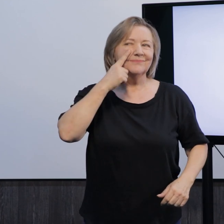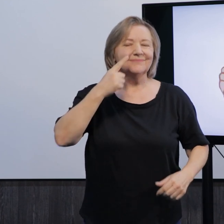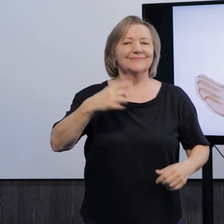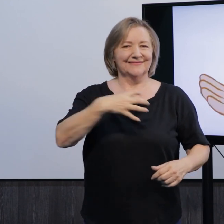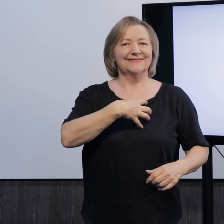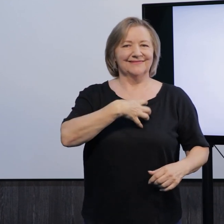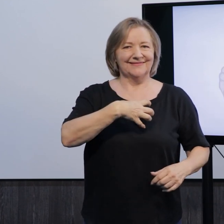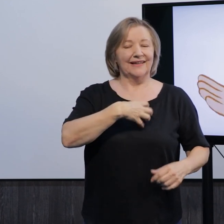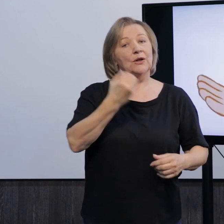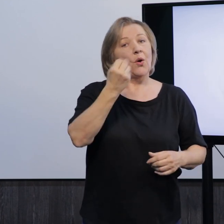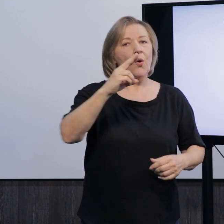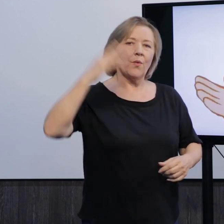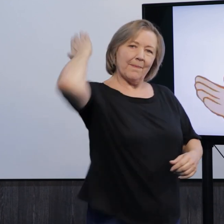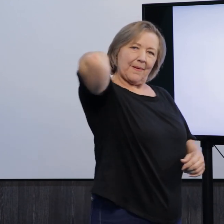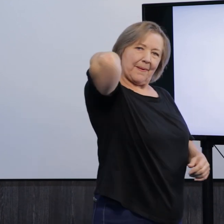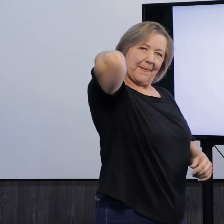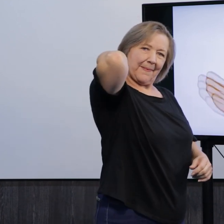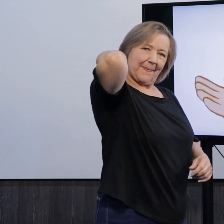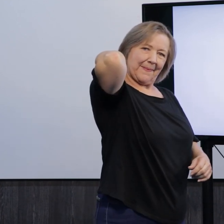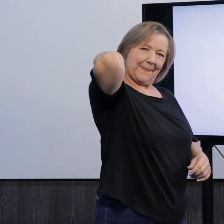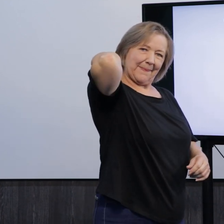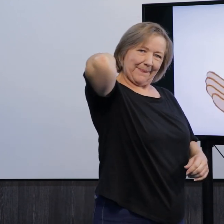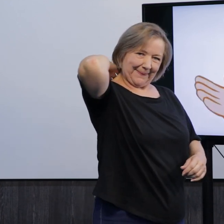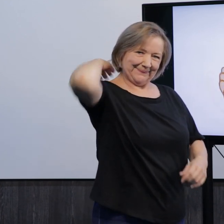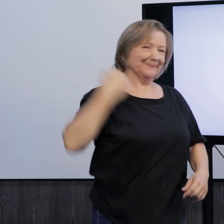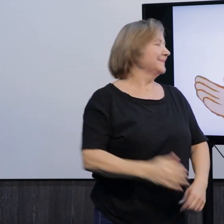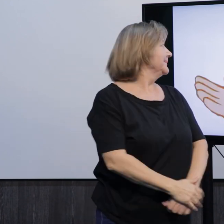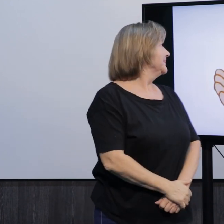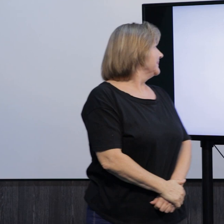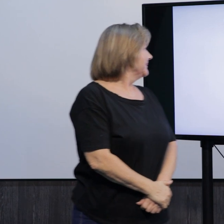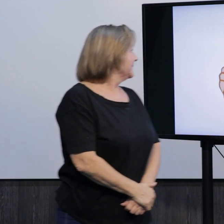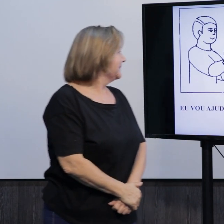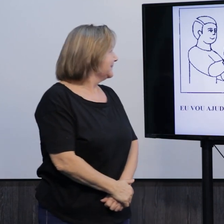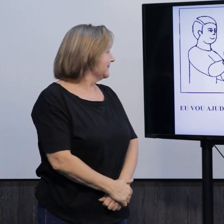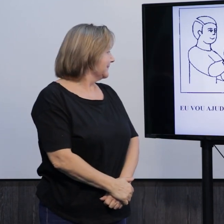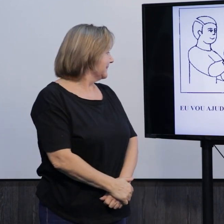Para o surdo cego, ou, né, nas costas aqui, batendo nas costas dele.